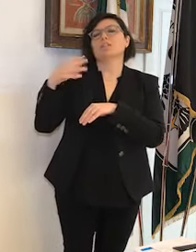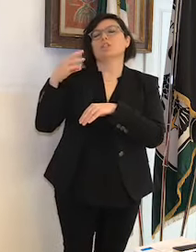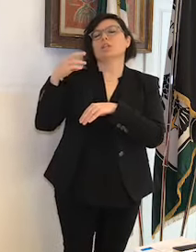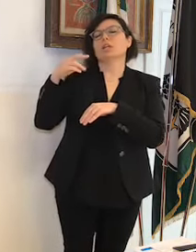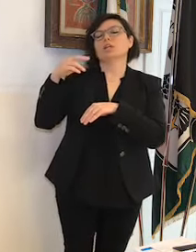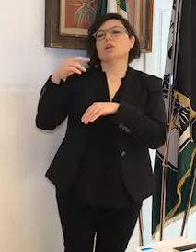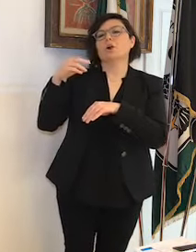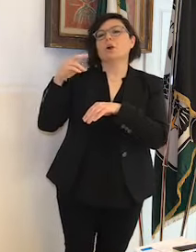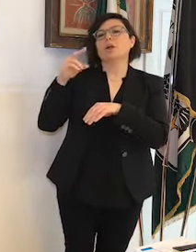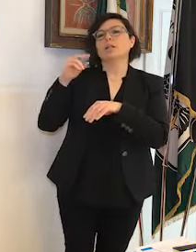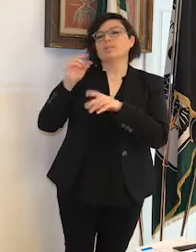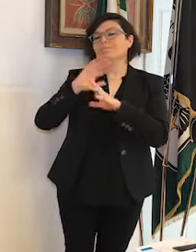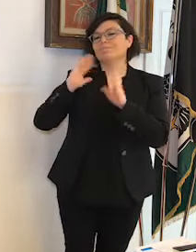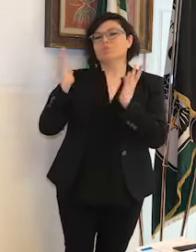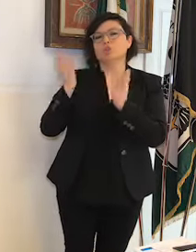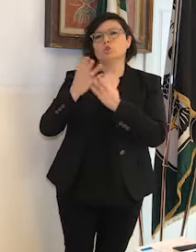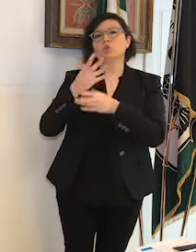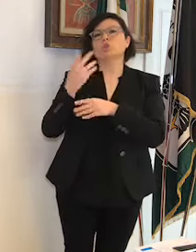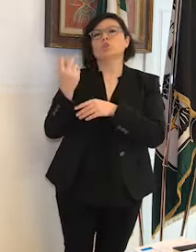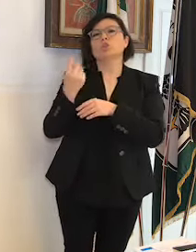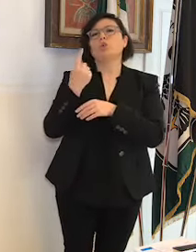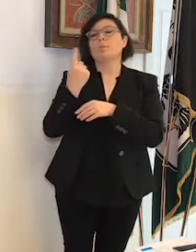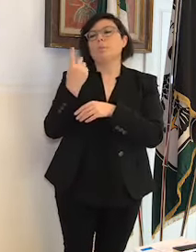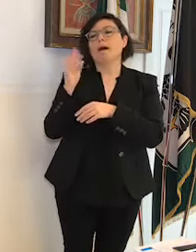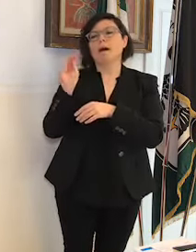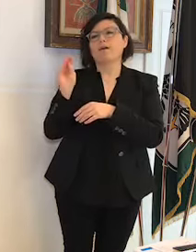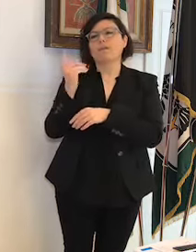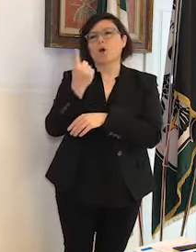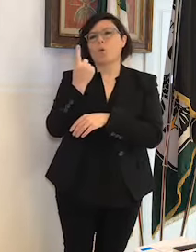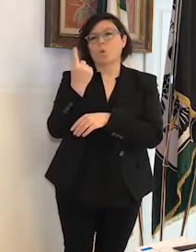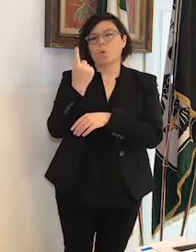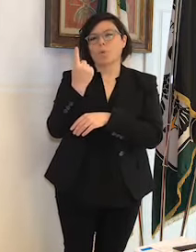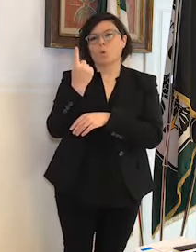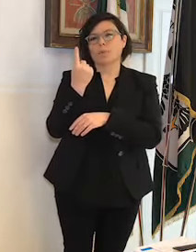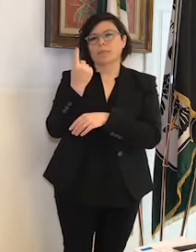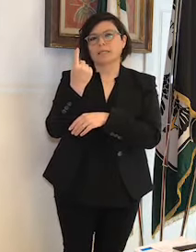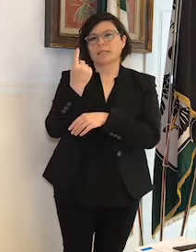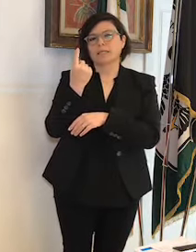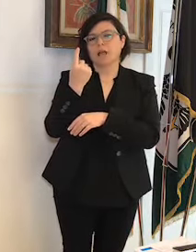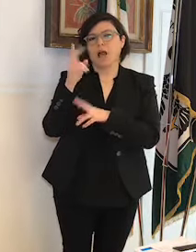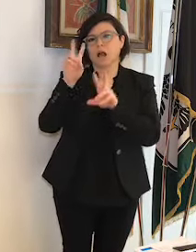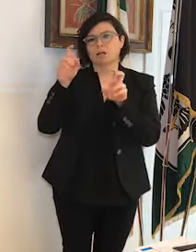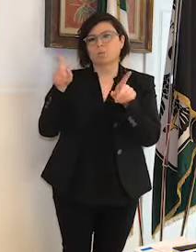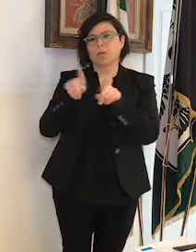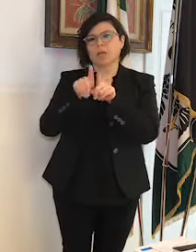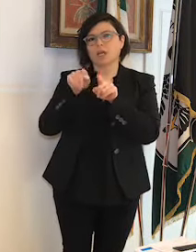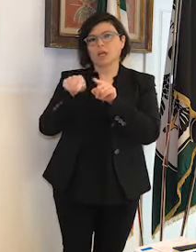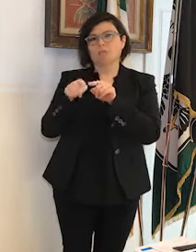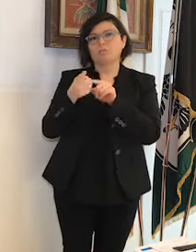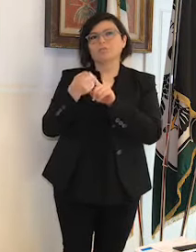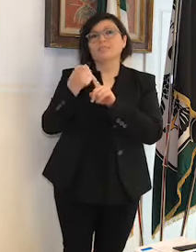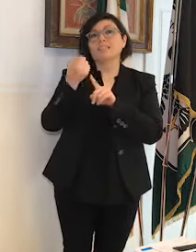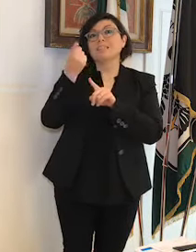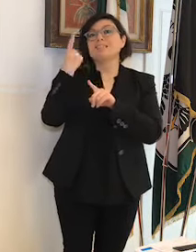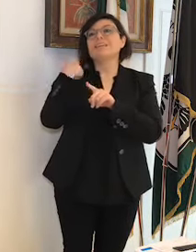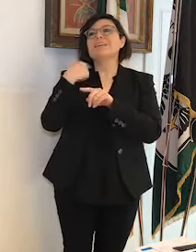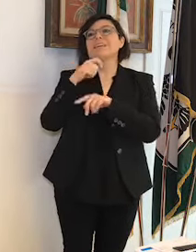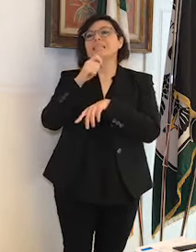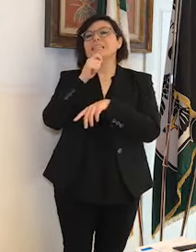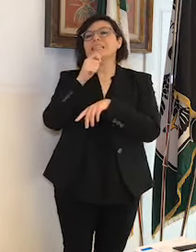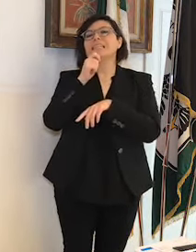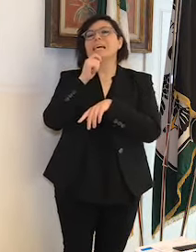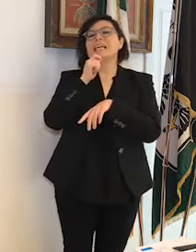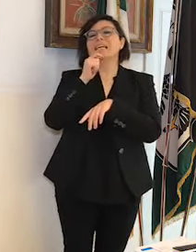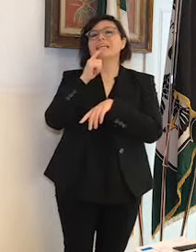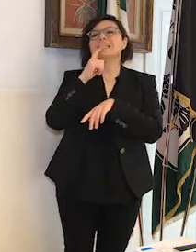Marco Signori di L'Aquila Blog ci chiedono, fanno riferimento alle dichiarazioni rese ieri da alcuni